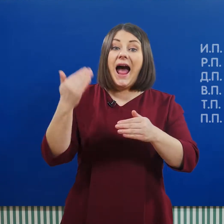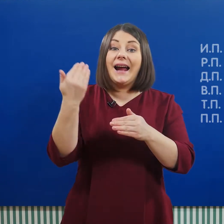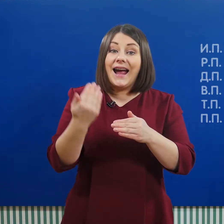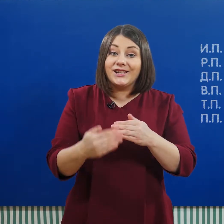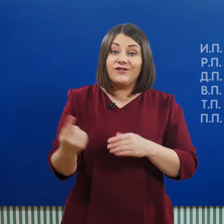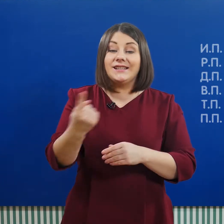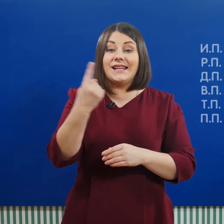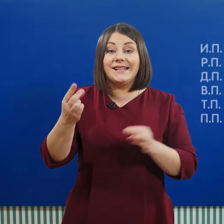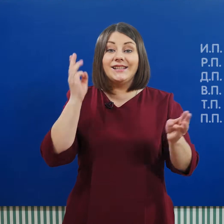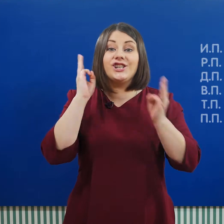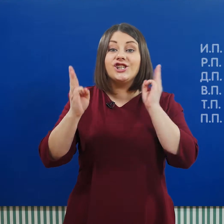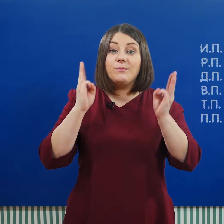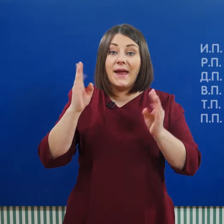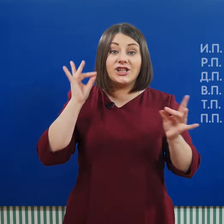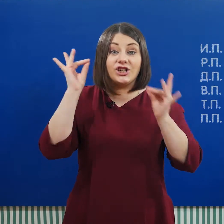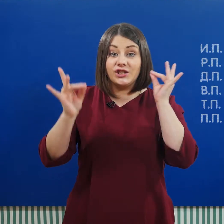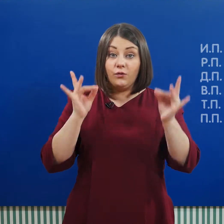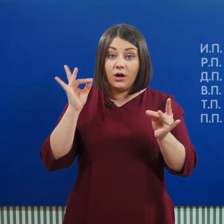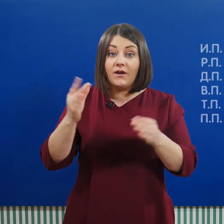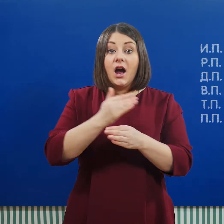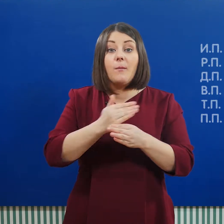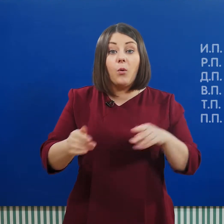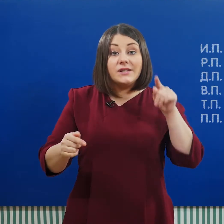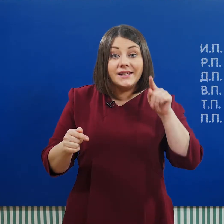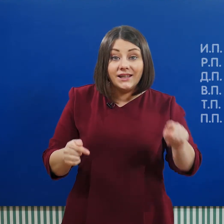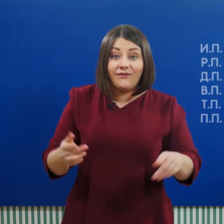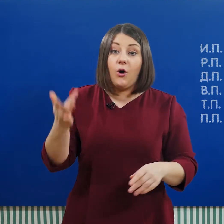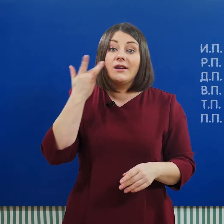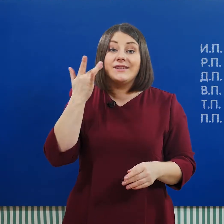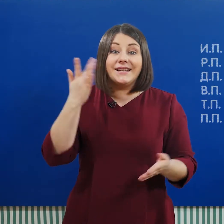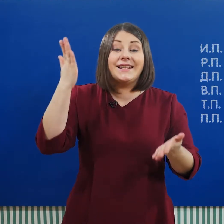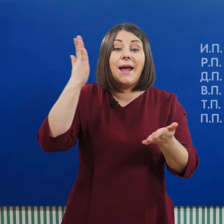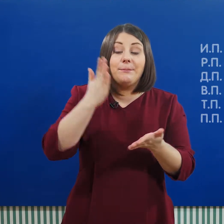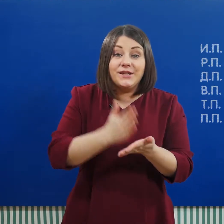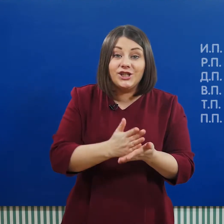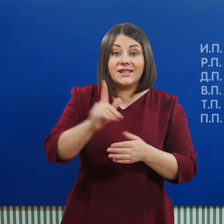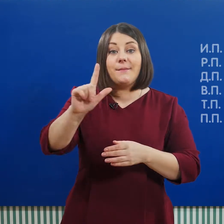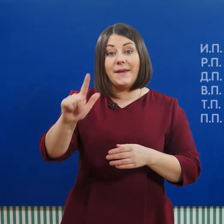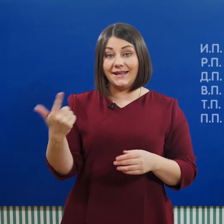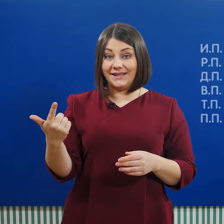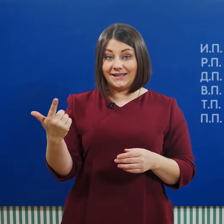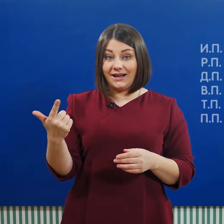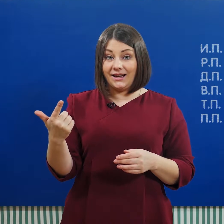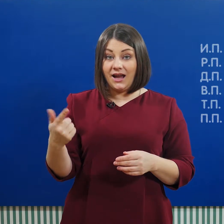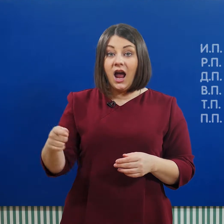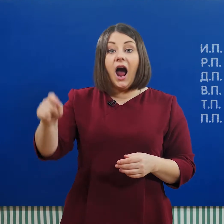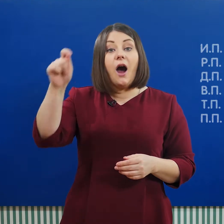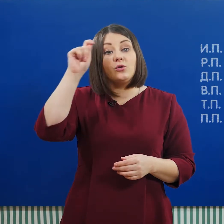оканчивается на один из шипящих звуков, после него всегда пишется мягкий знак. А у